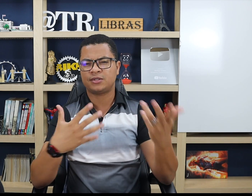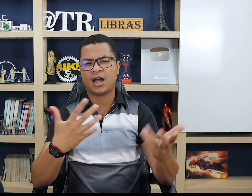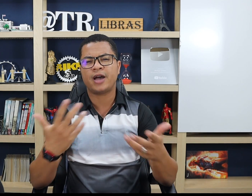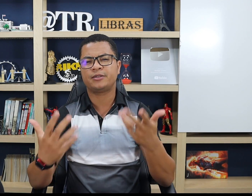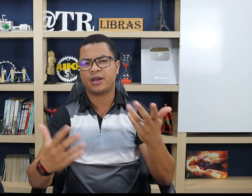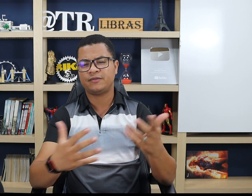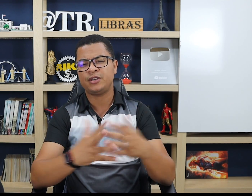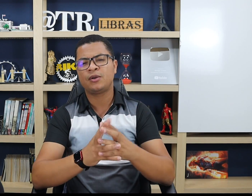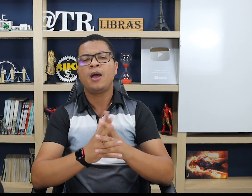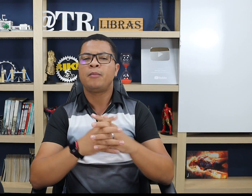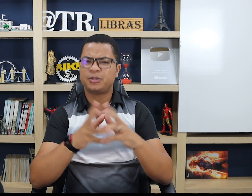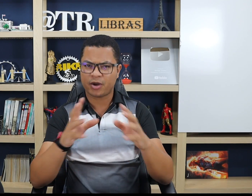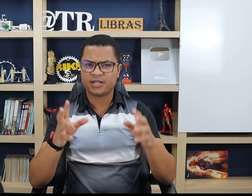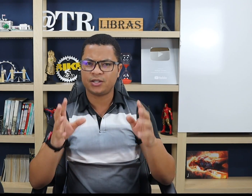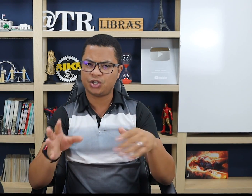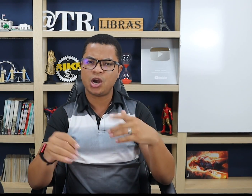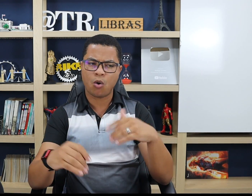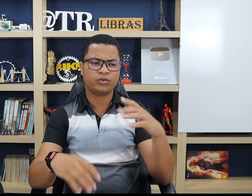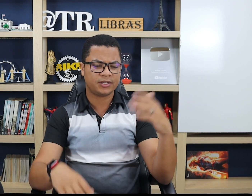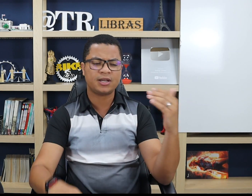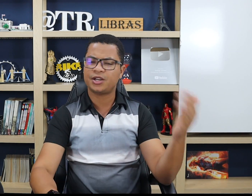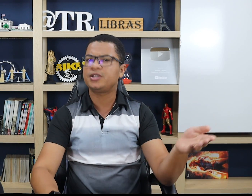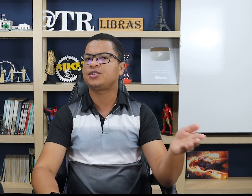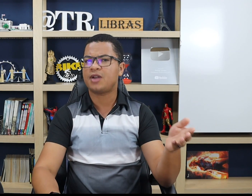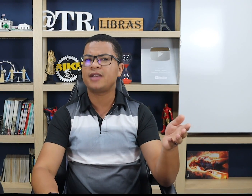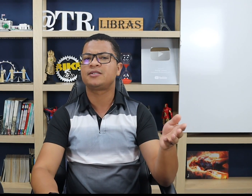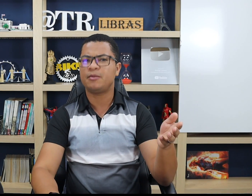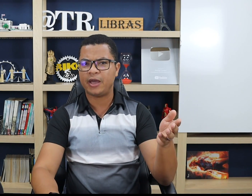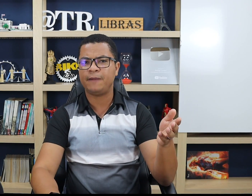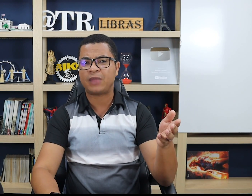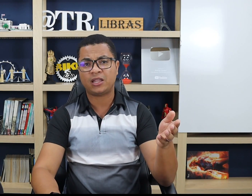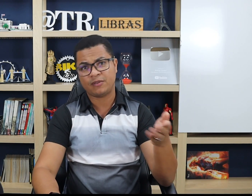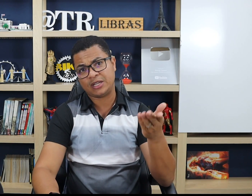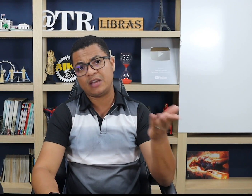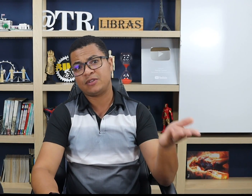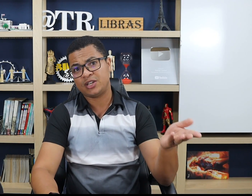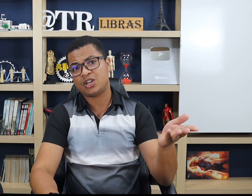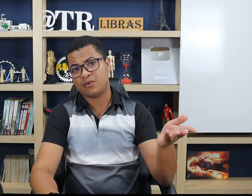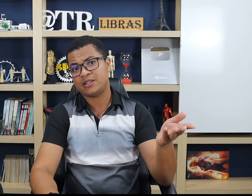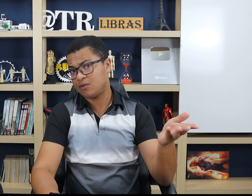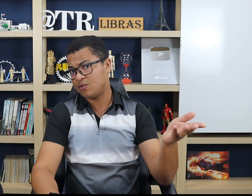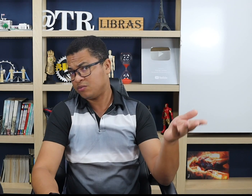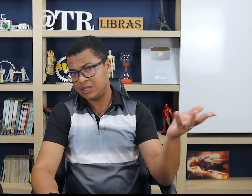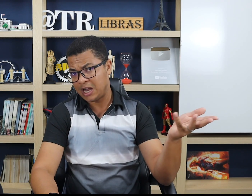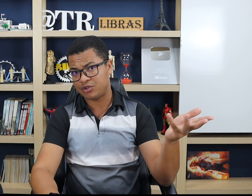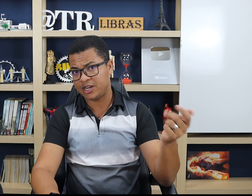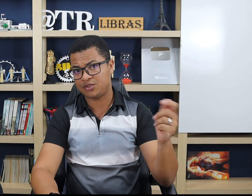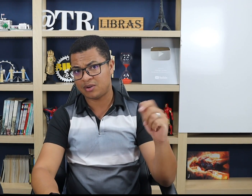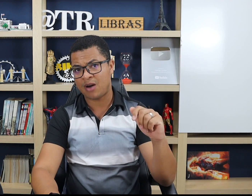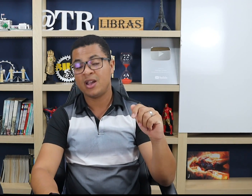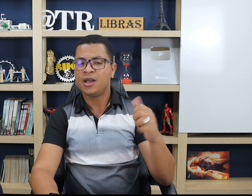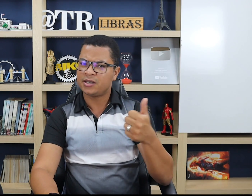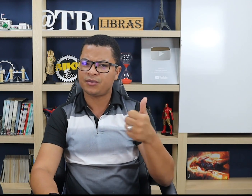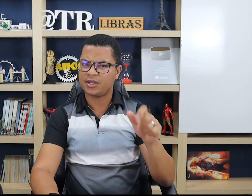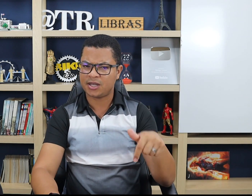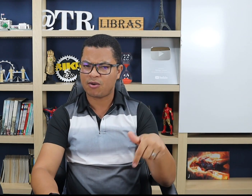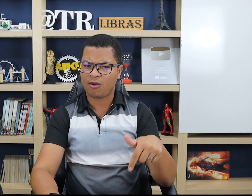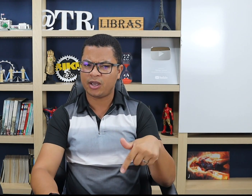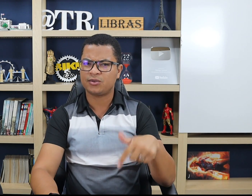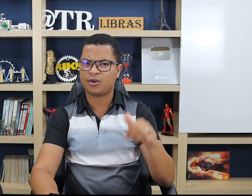usados, os mais vistos, mas pode existir outros sinais direcionais também, tá? Talvez até você já conheça algum sinal direcional. Se conhecer, coloque aí nos